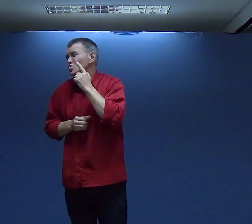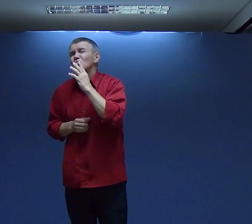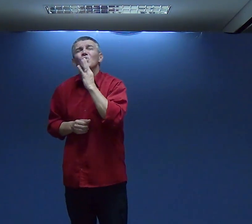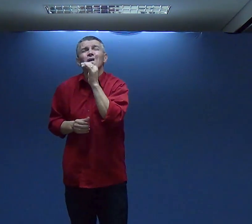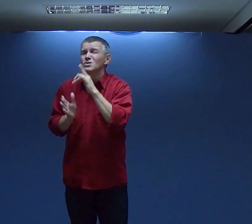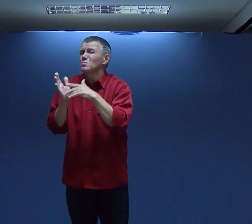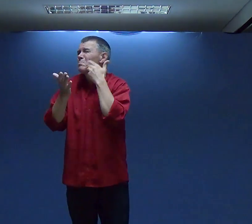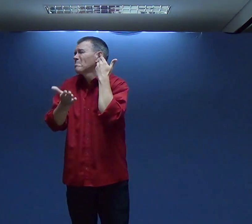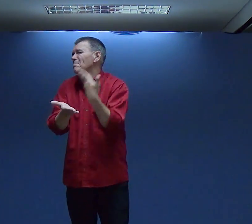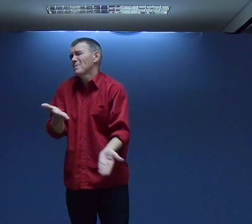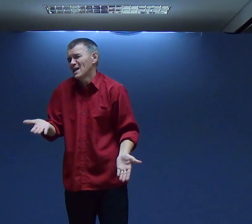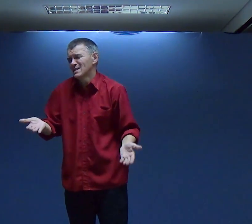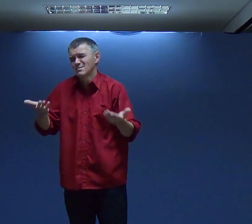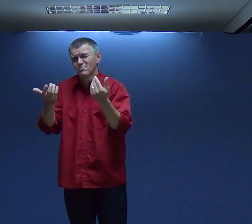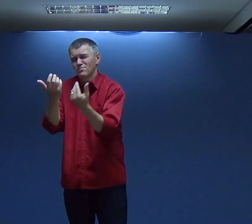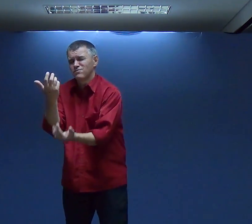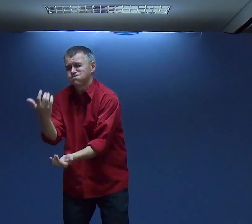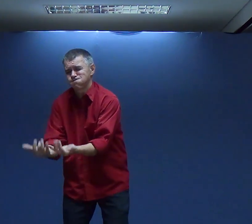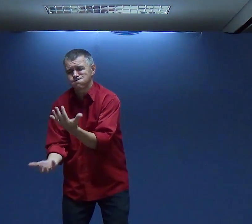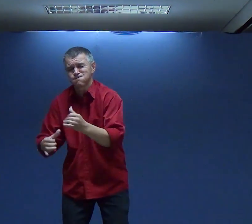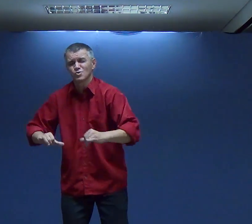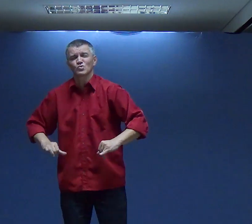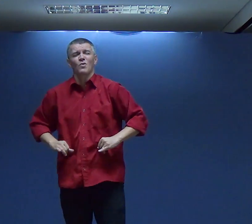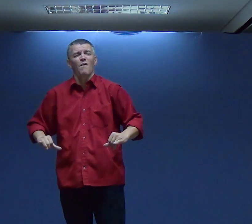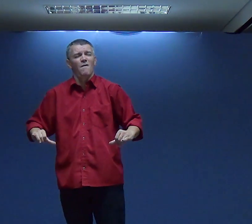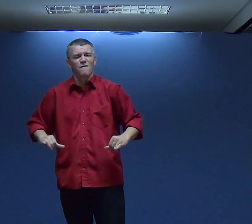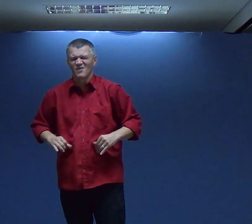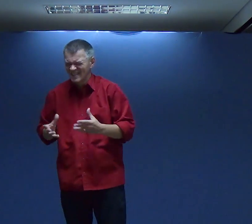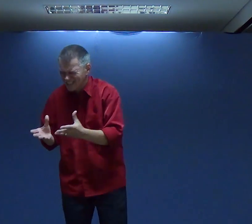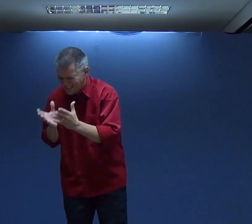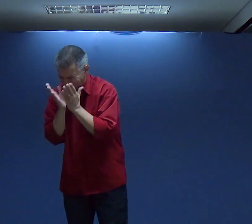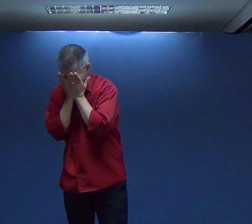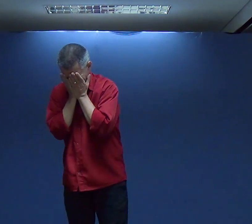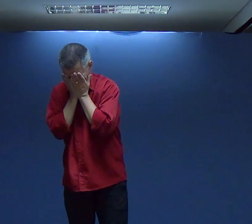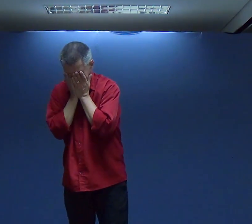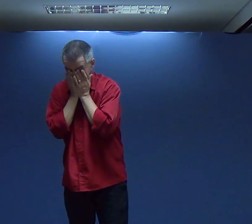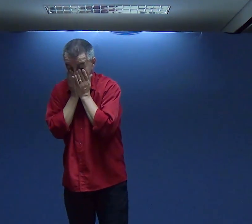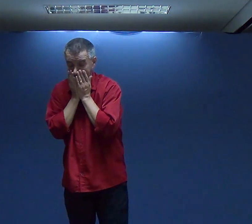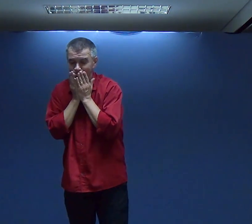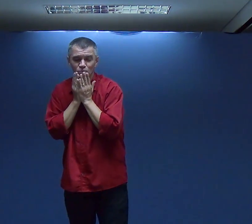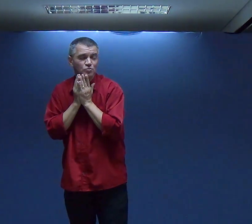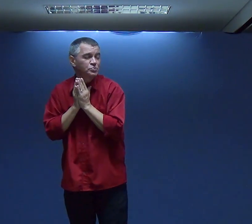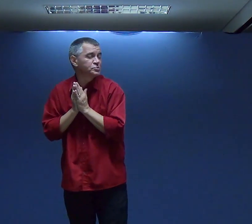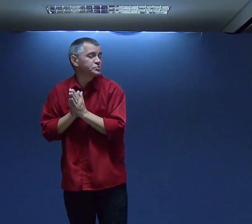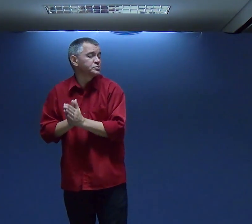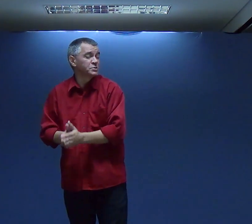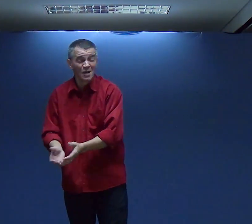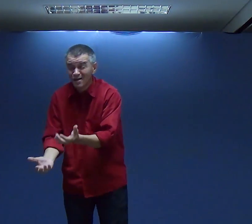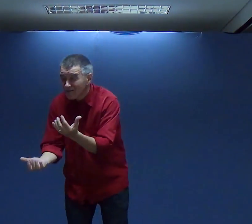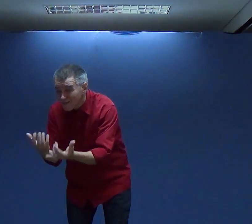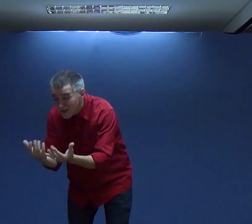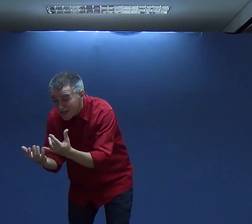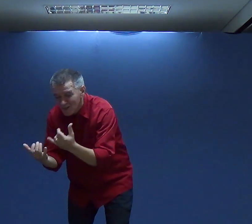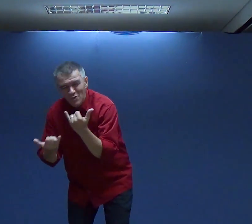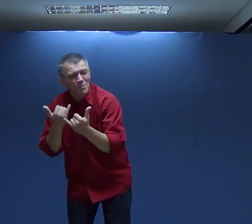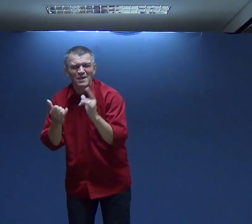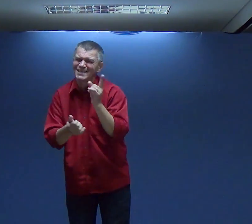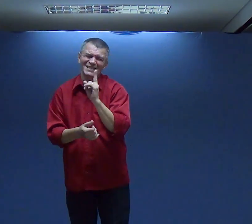Senhor Quando Os Surdos Estão Se Perdendo Sofrendo Perdendo Sua Alma